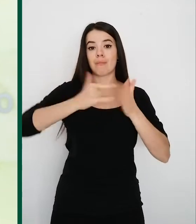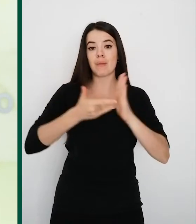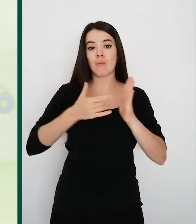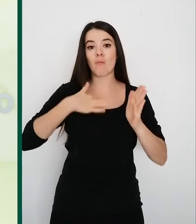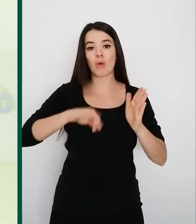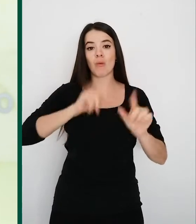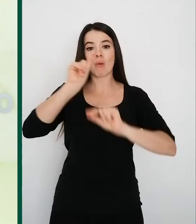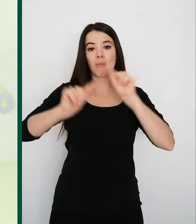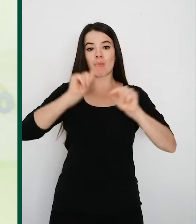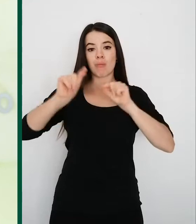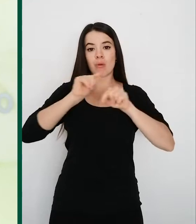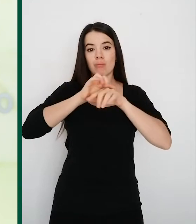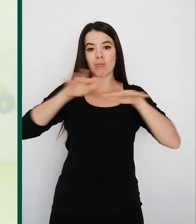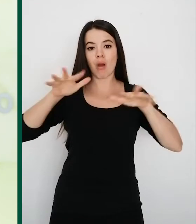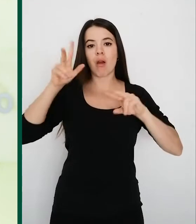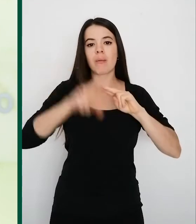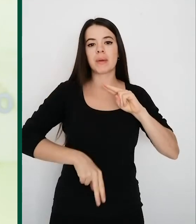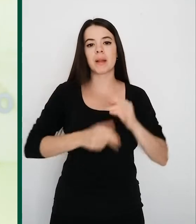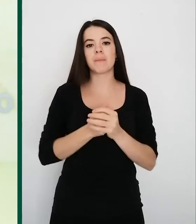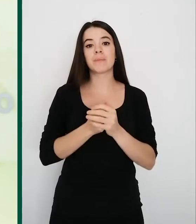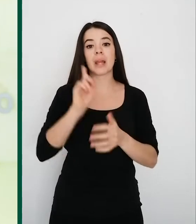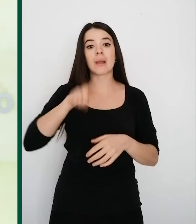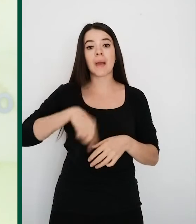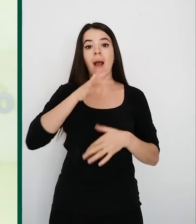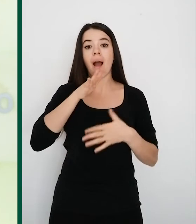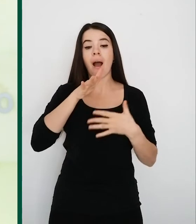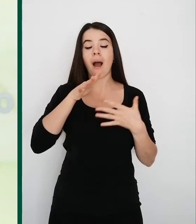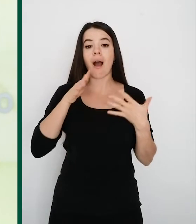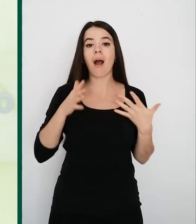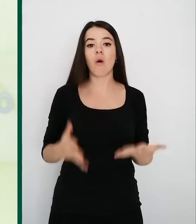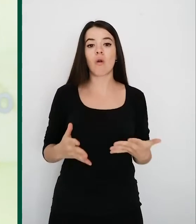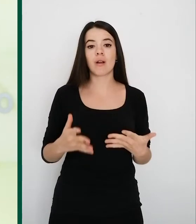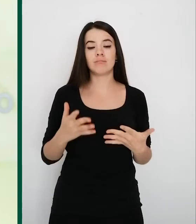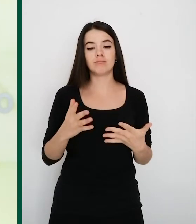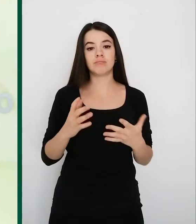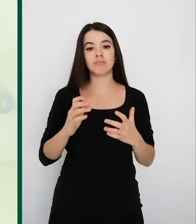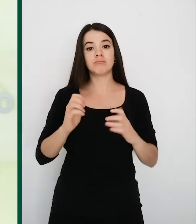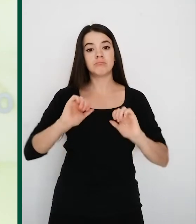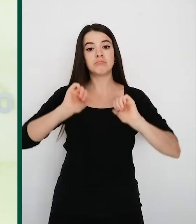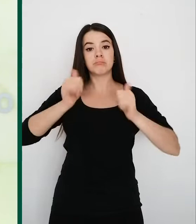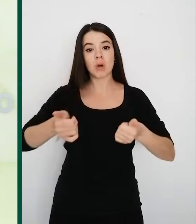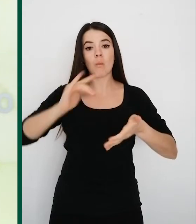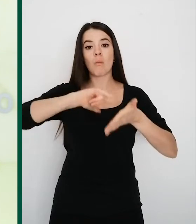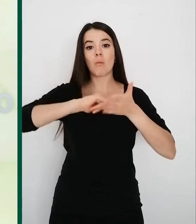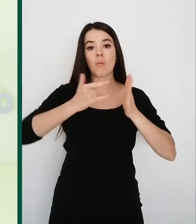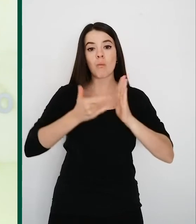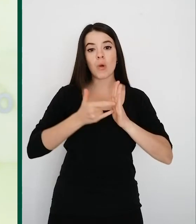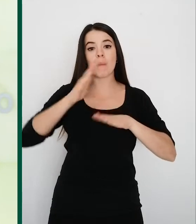expansión de esta enfermedad y también ahora poner sobre la mesa proyectos y planes de futuro para